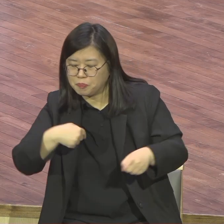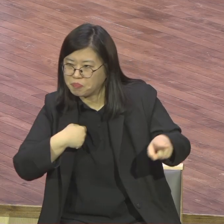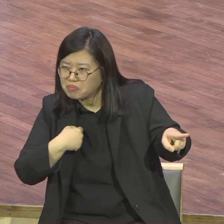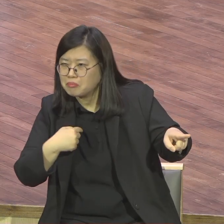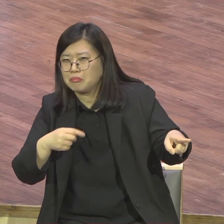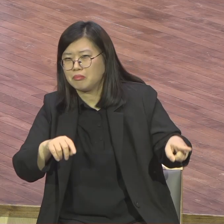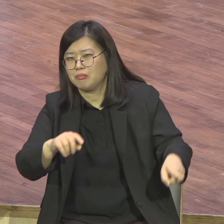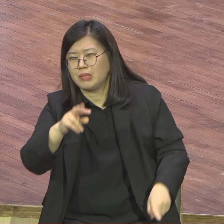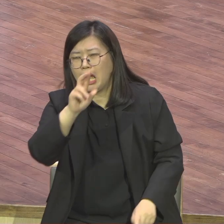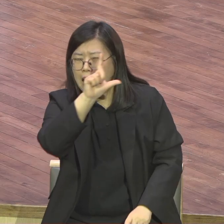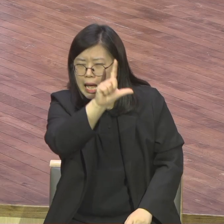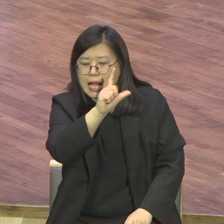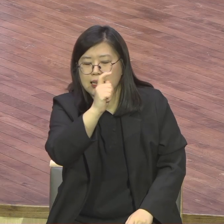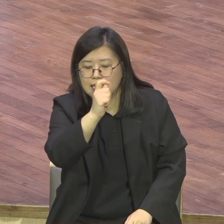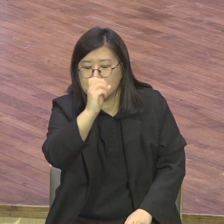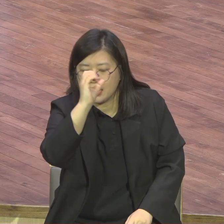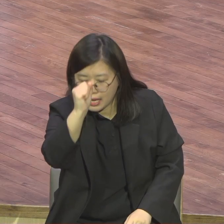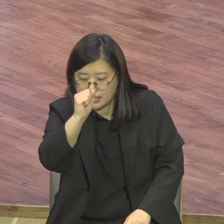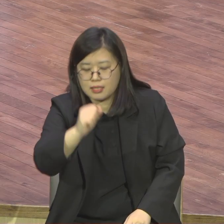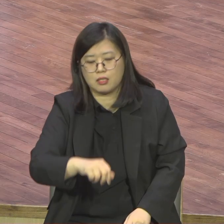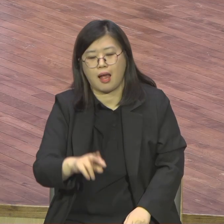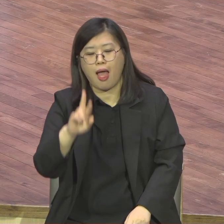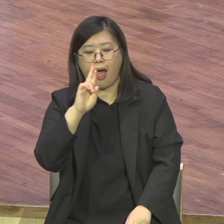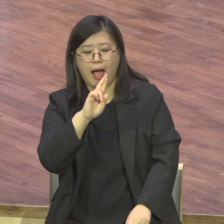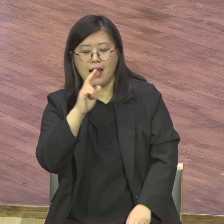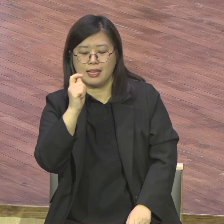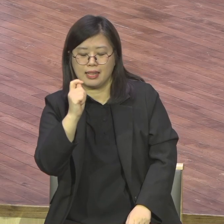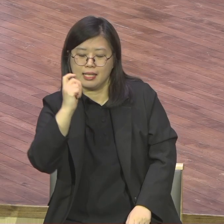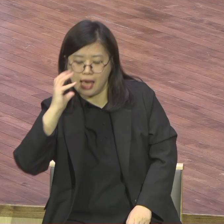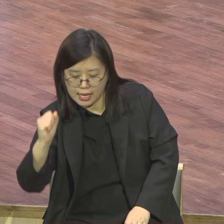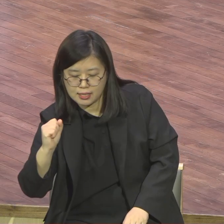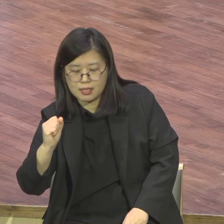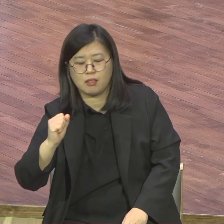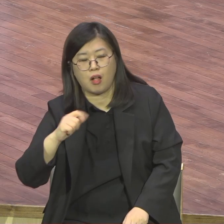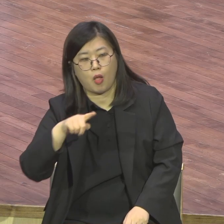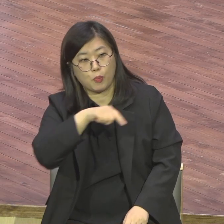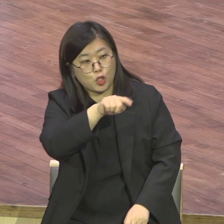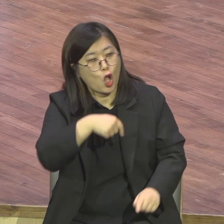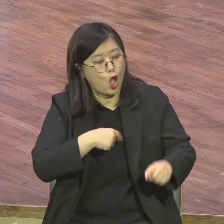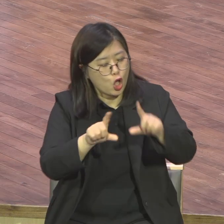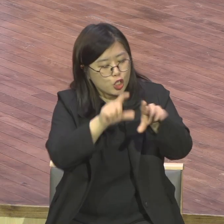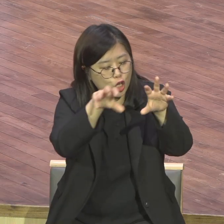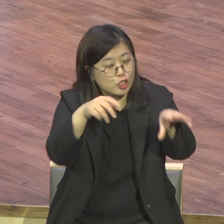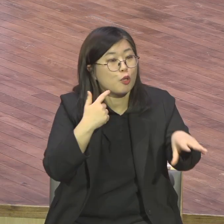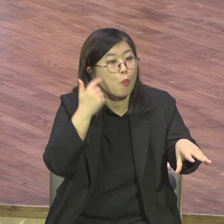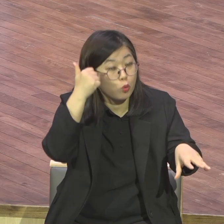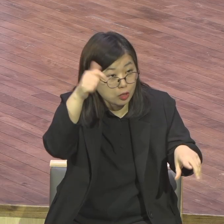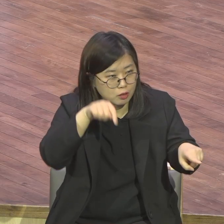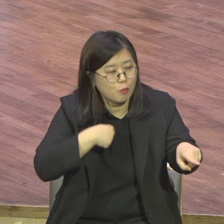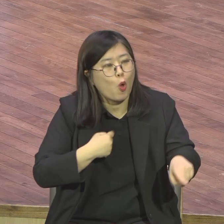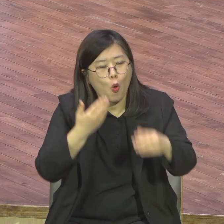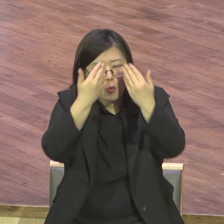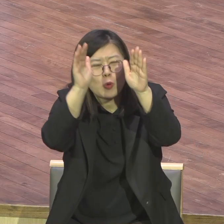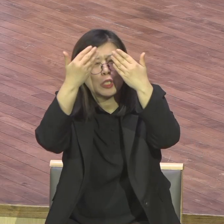그래서 현지 목사님들이 초기파로 아무 동기 없이 메시지 주고 훈련시켜줘서 그리고 원하면